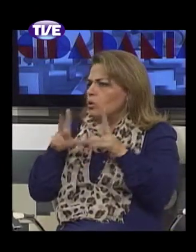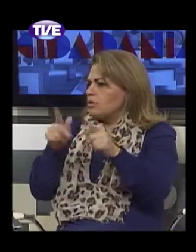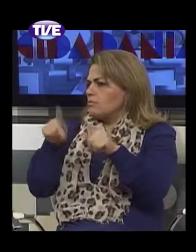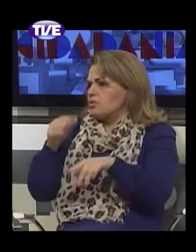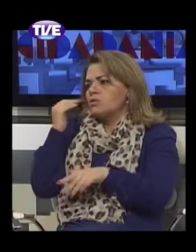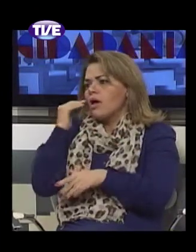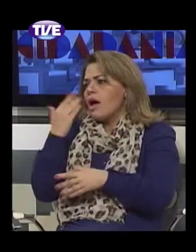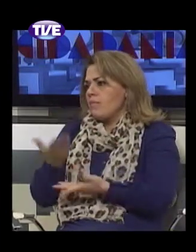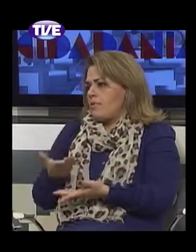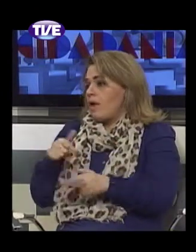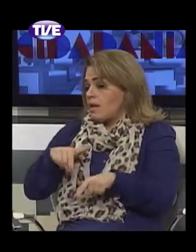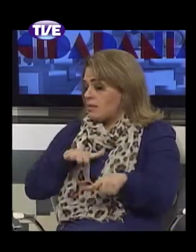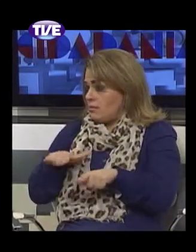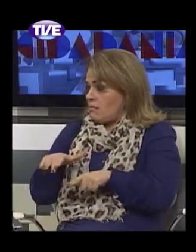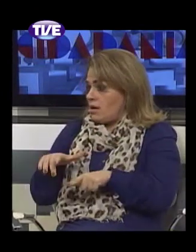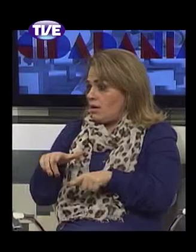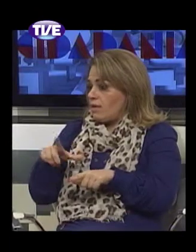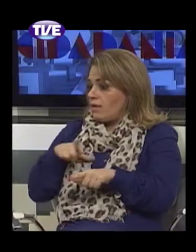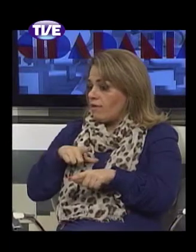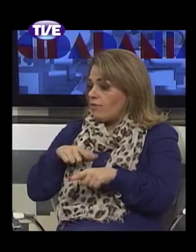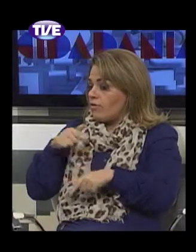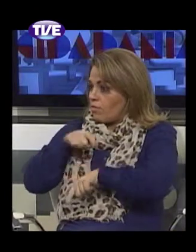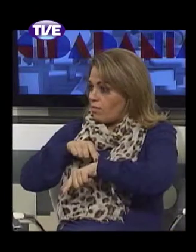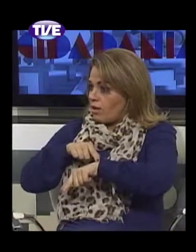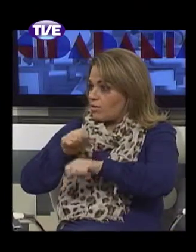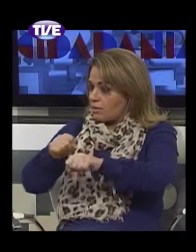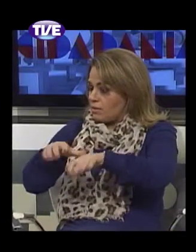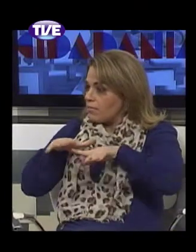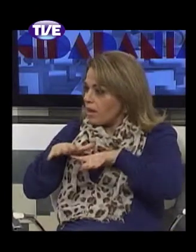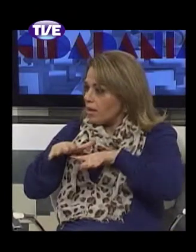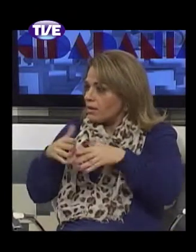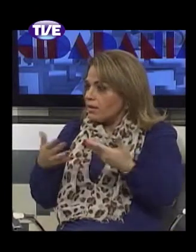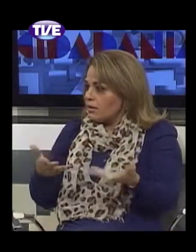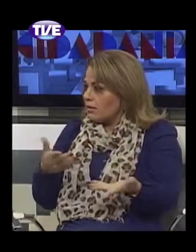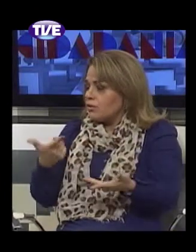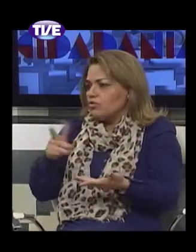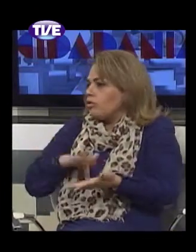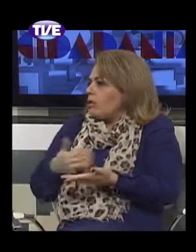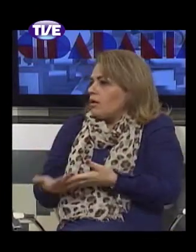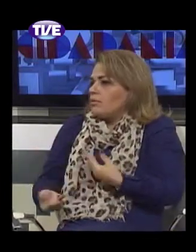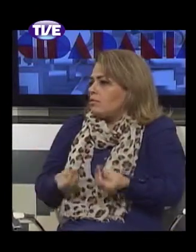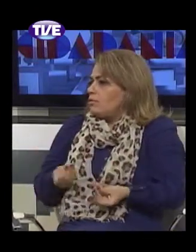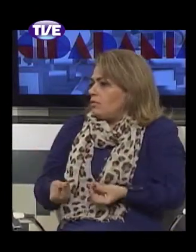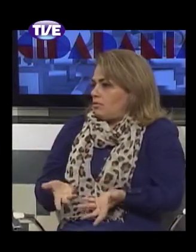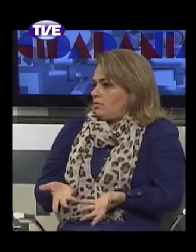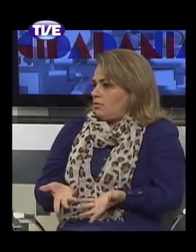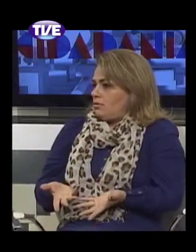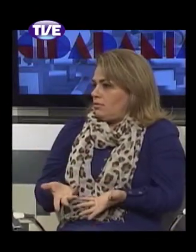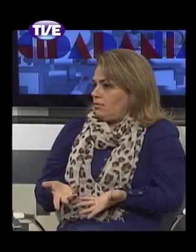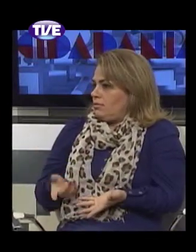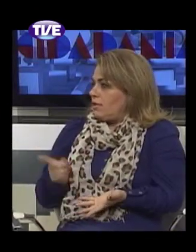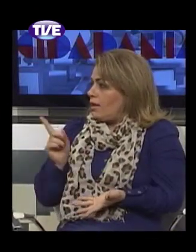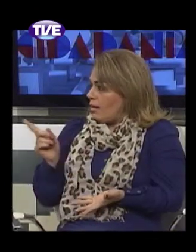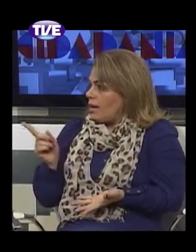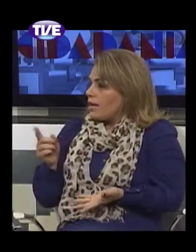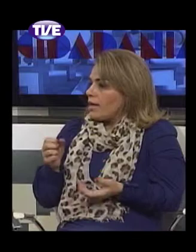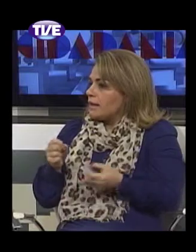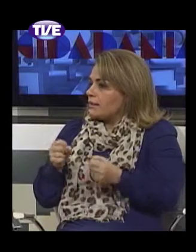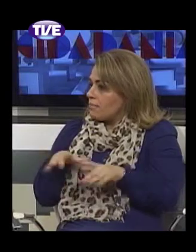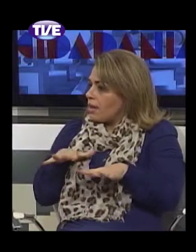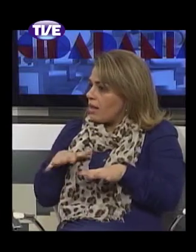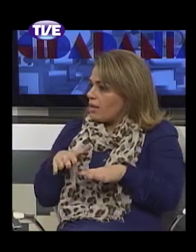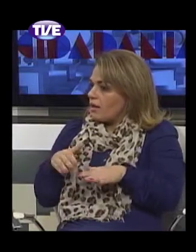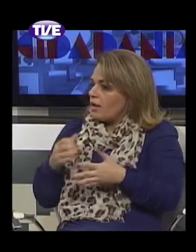não tínhamos intérprete de sinais. E a Assembleia, a pedido da Comissão de Educação, contratou duas pessoas para